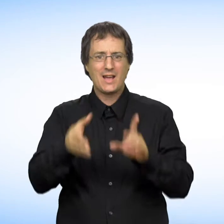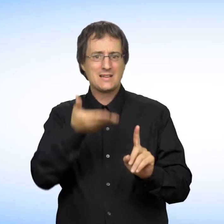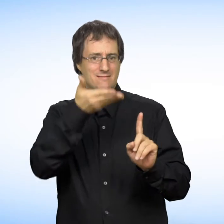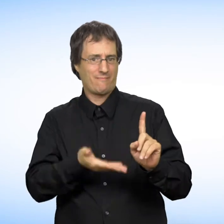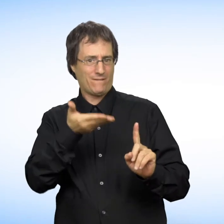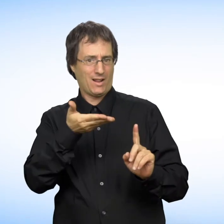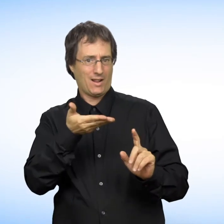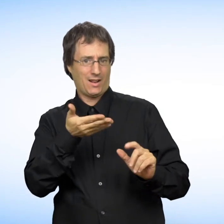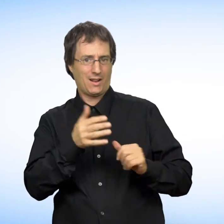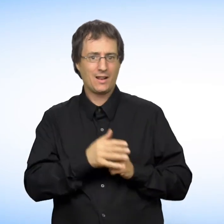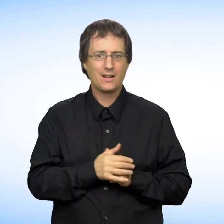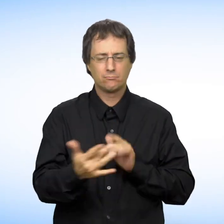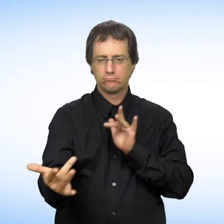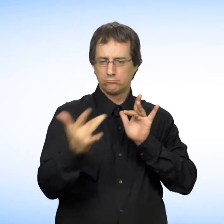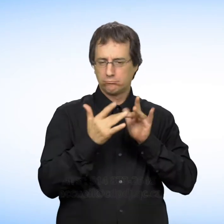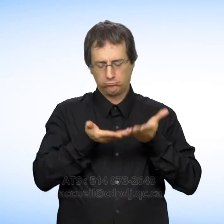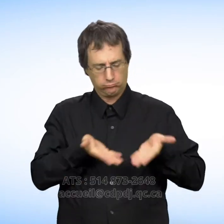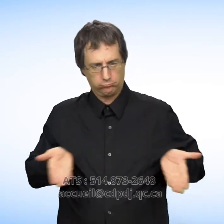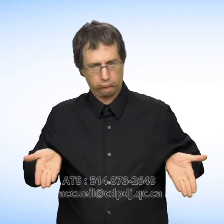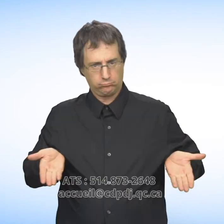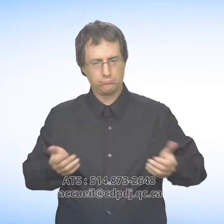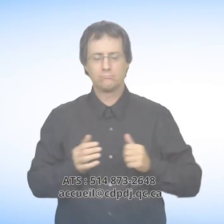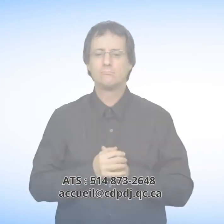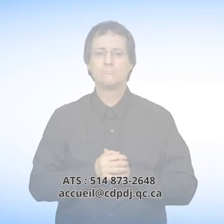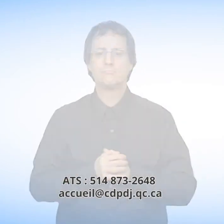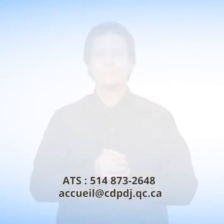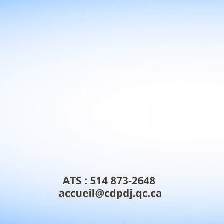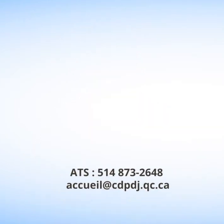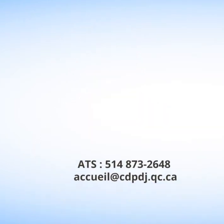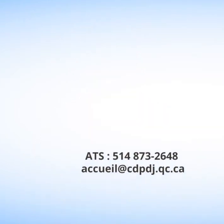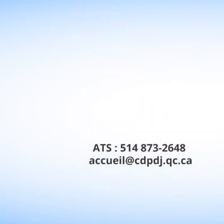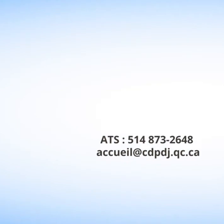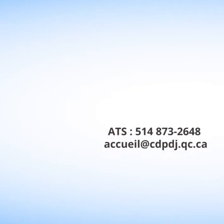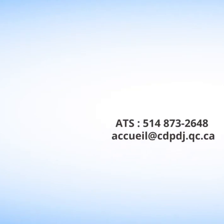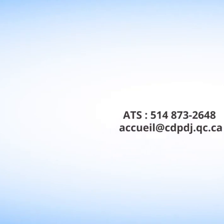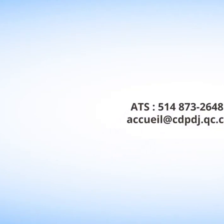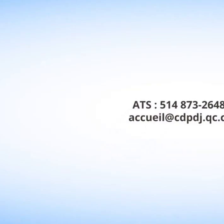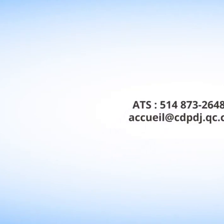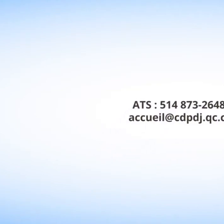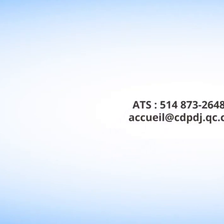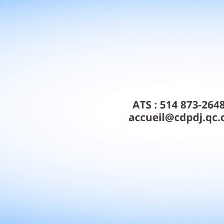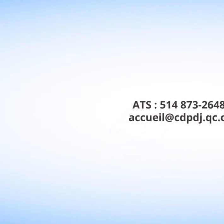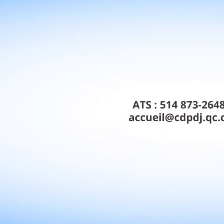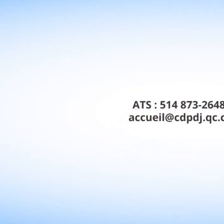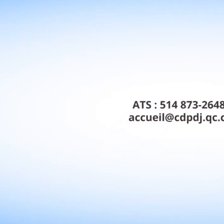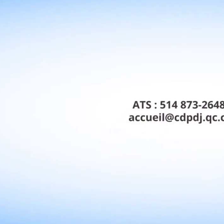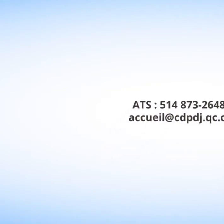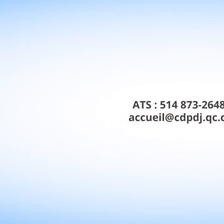par ATS au 514-873-2648 ou par courriel à accueil